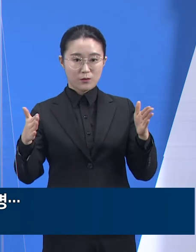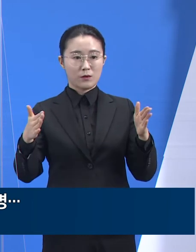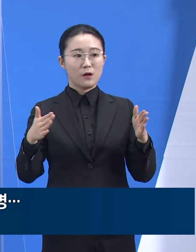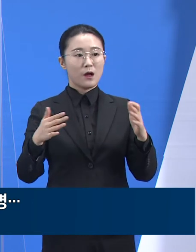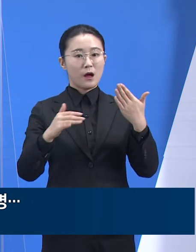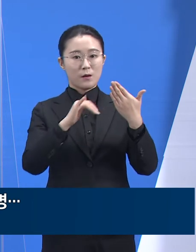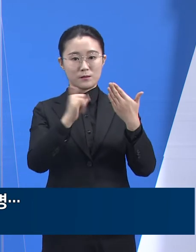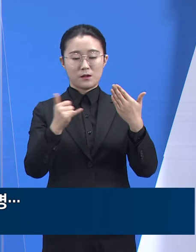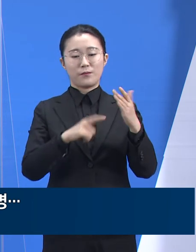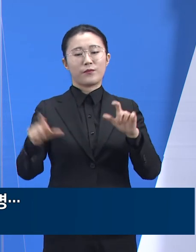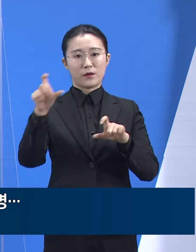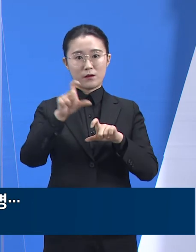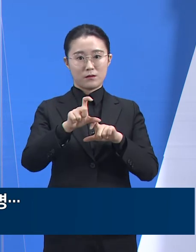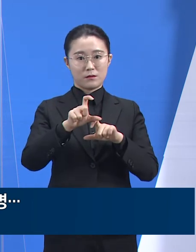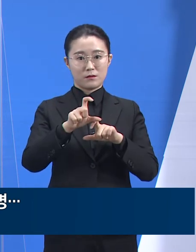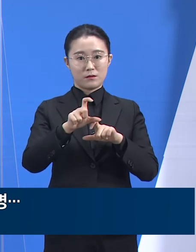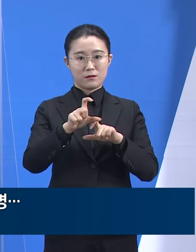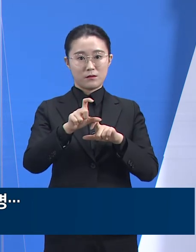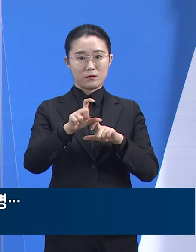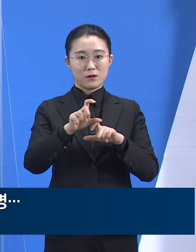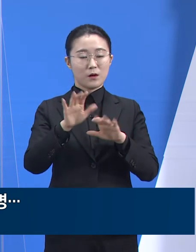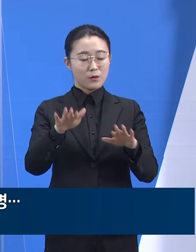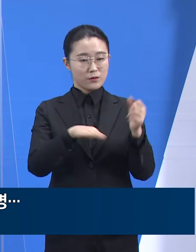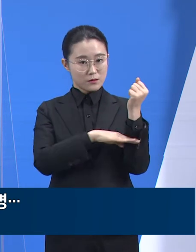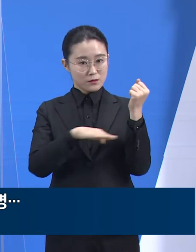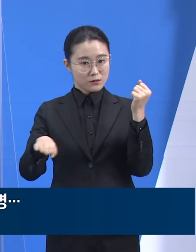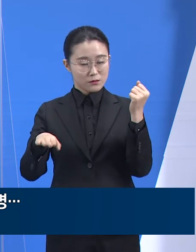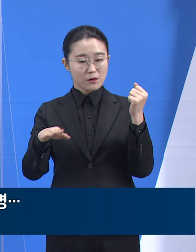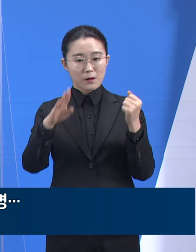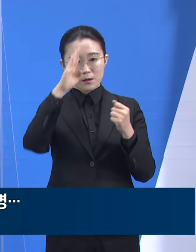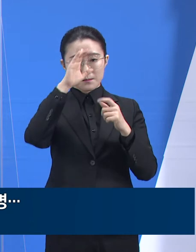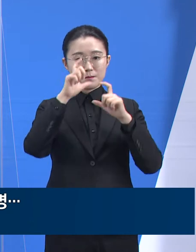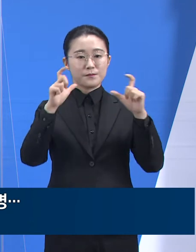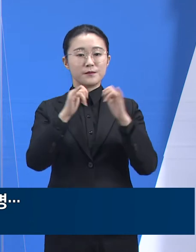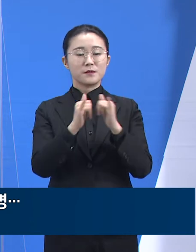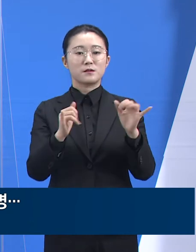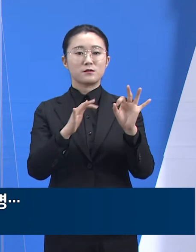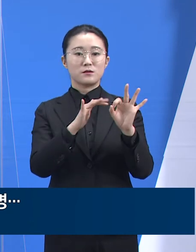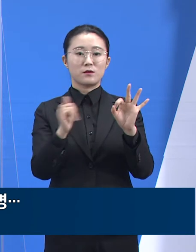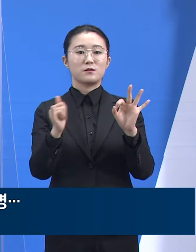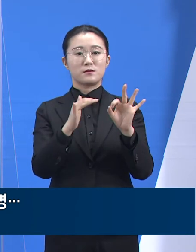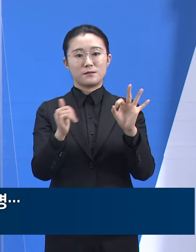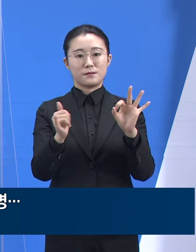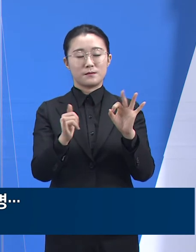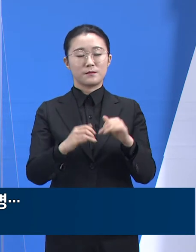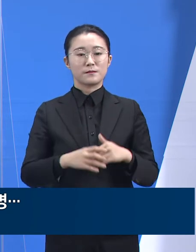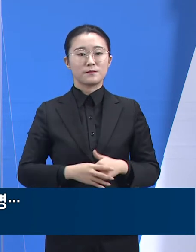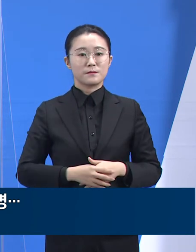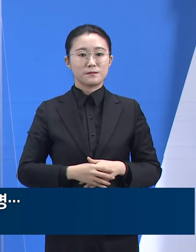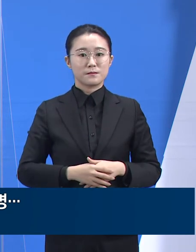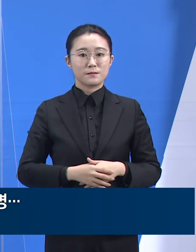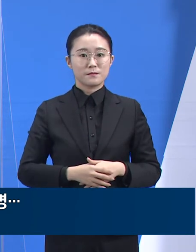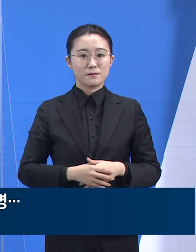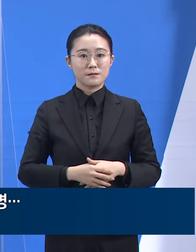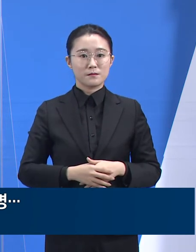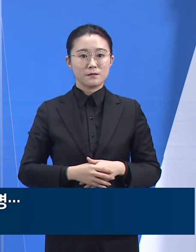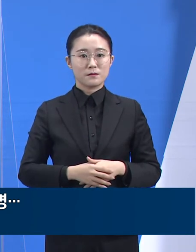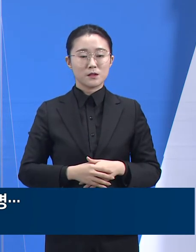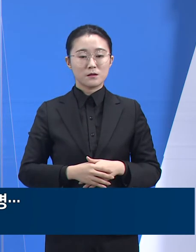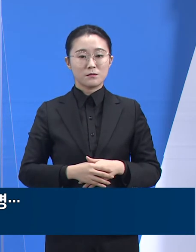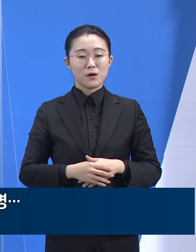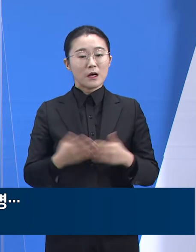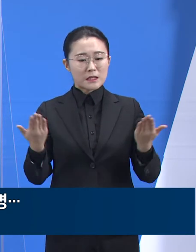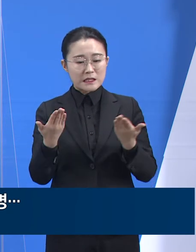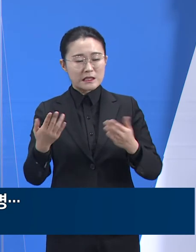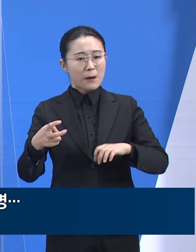28일 0시 기준 확진자는 총 10명으로 늘었습니다. 현재 확진자와 같은 셔틀버스를